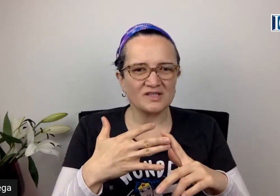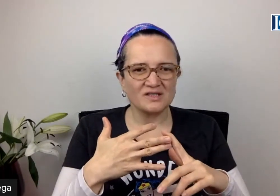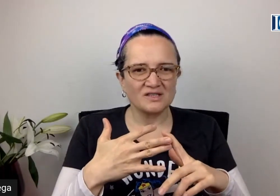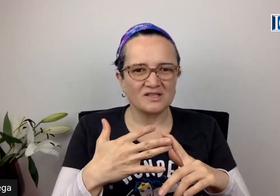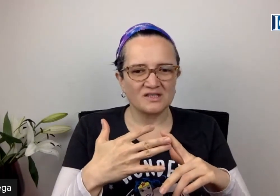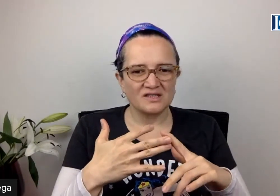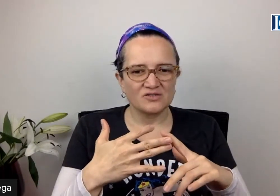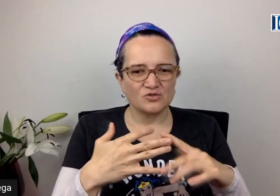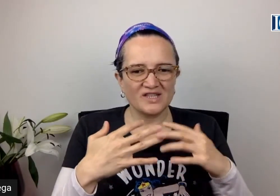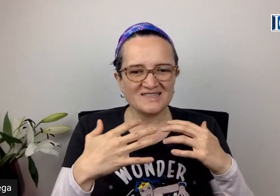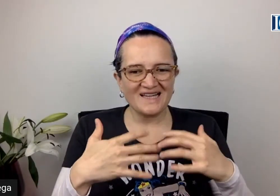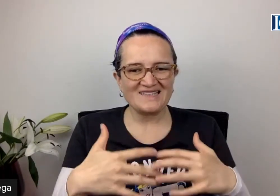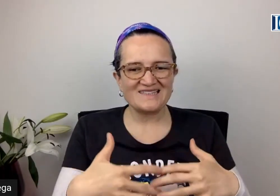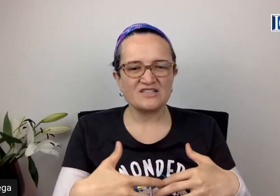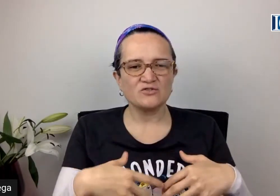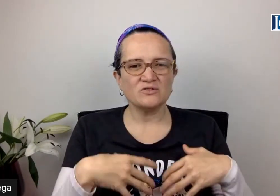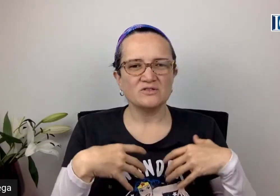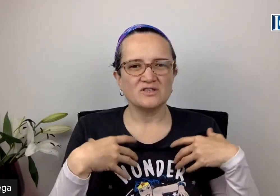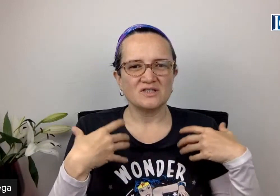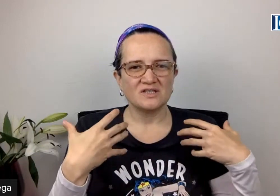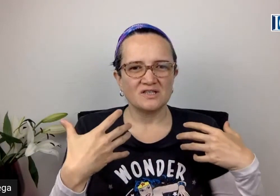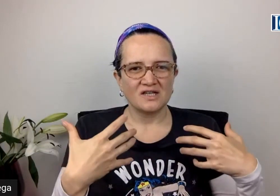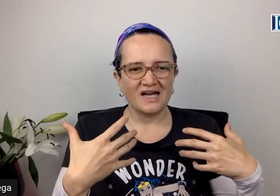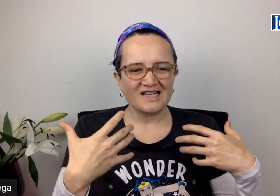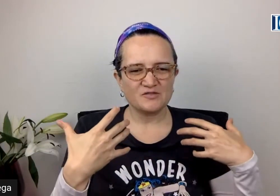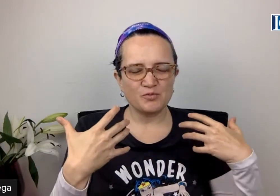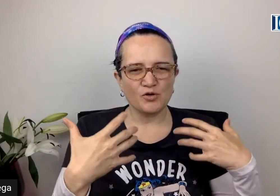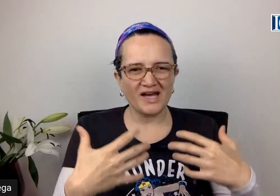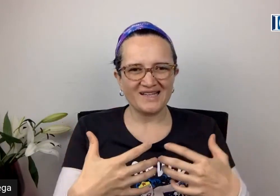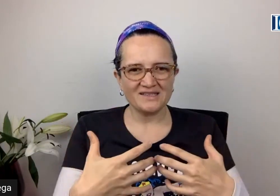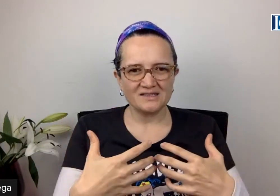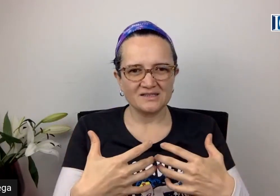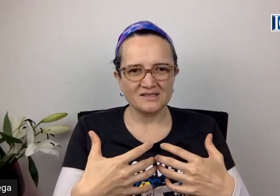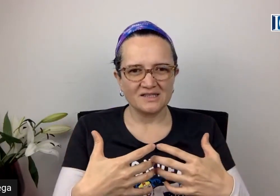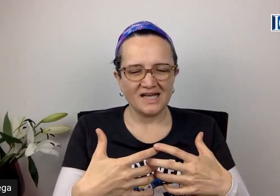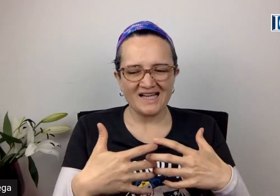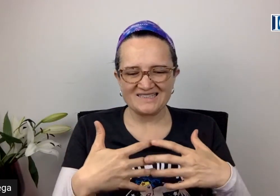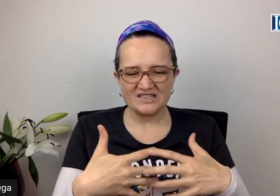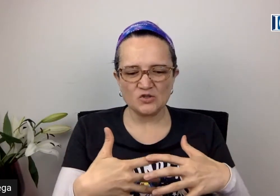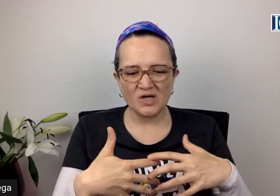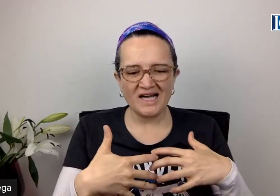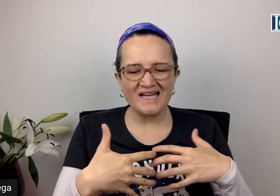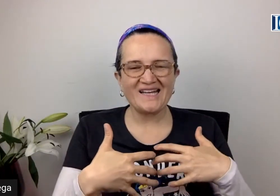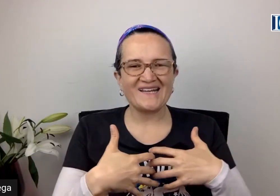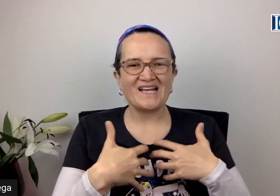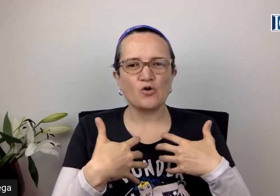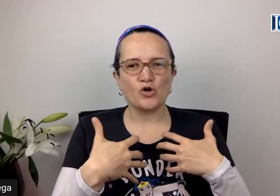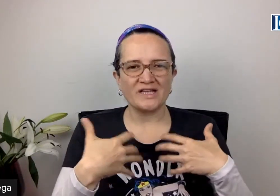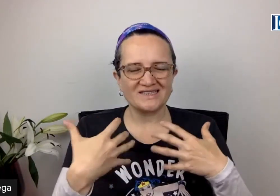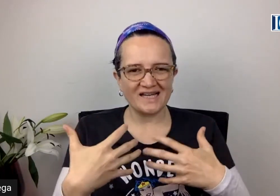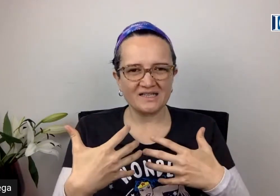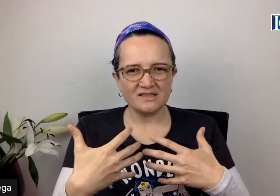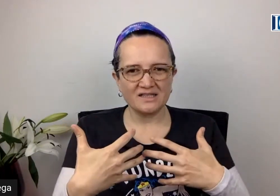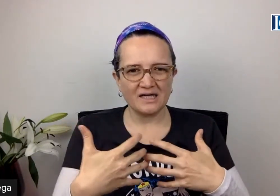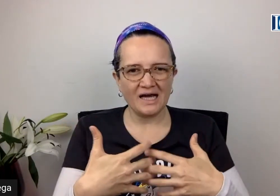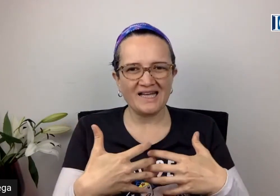Tú tienes acceso a explorar, acceso a reconectar, a